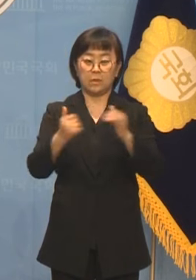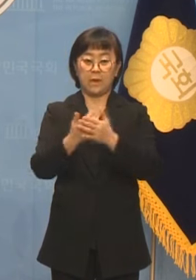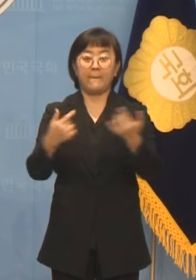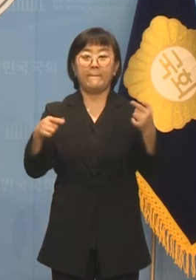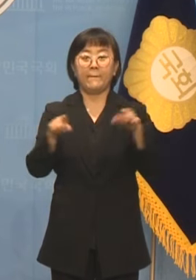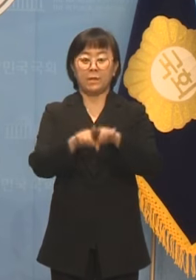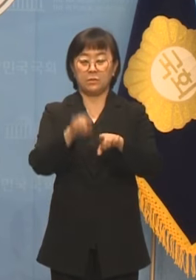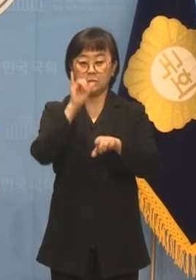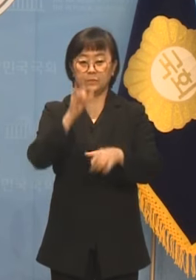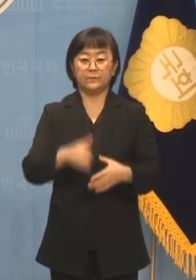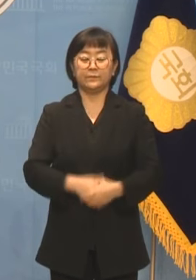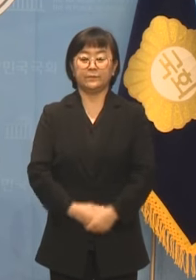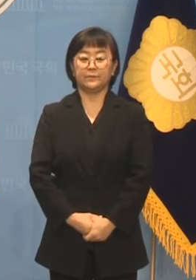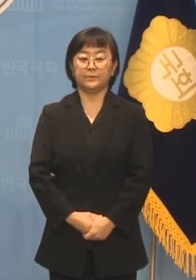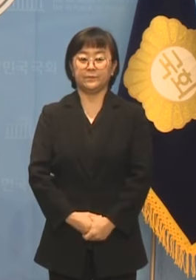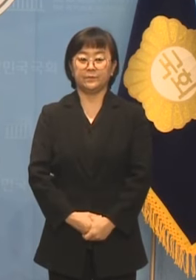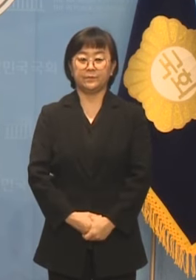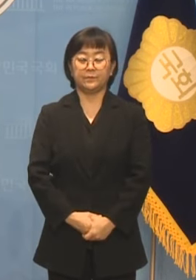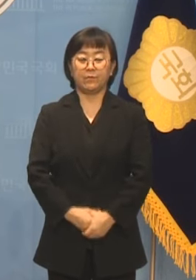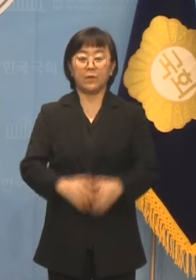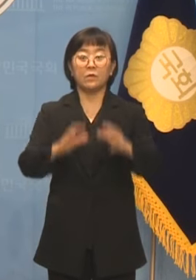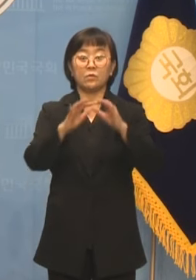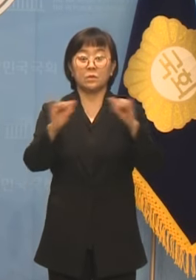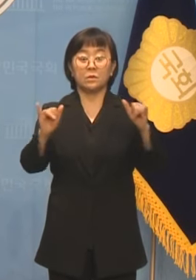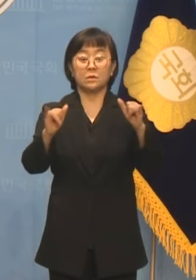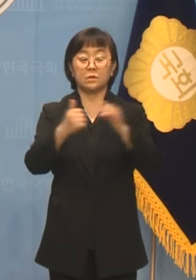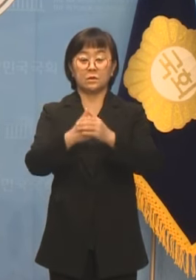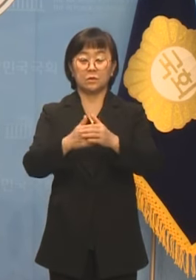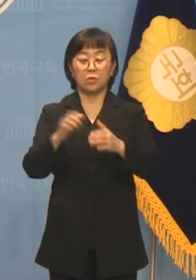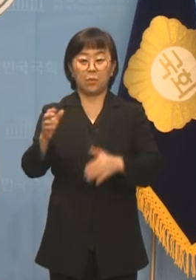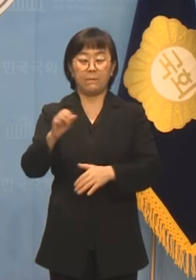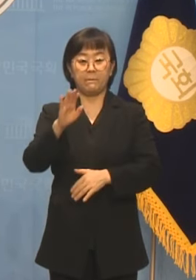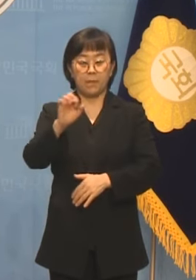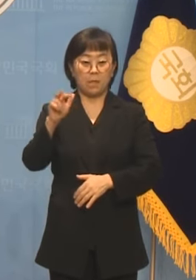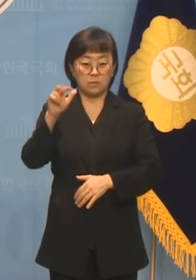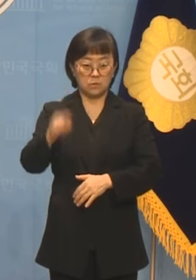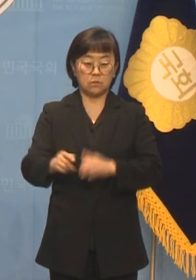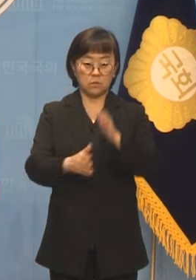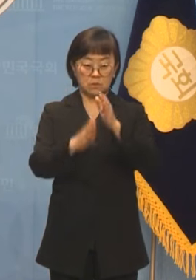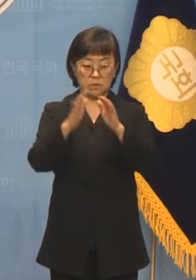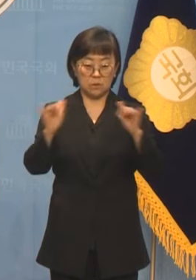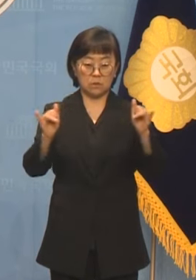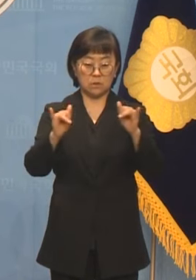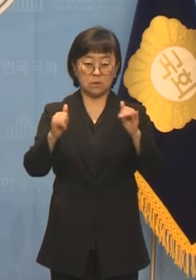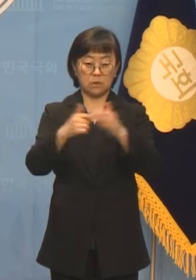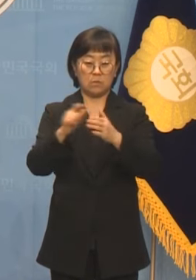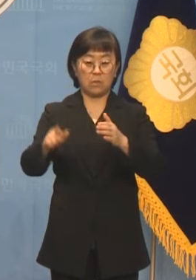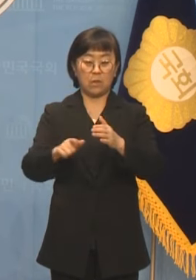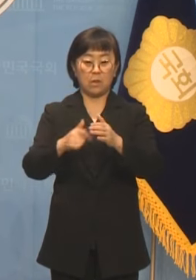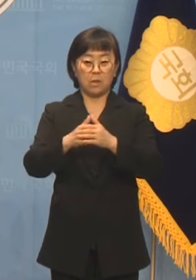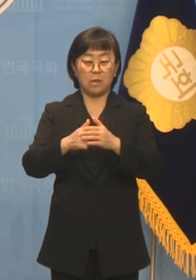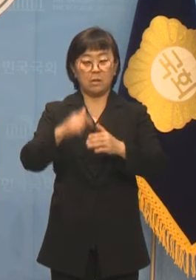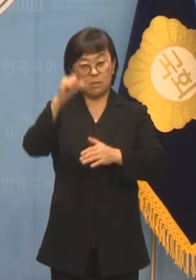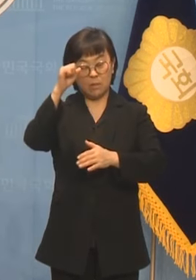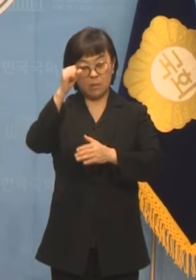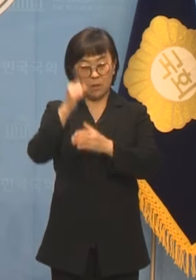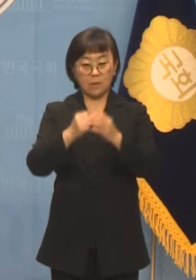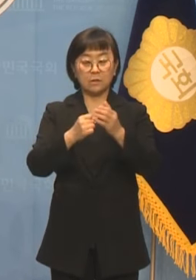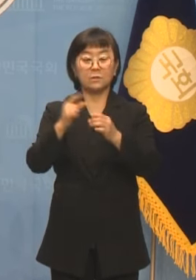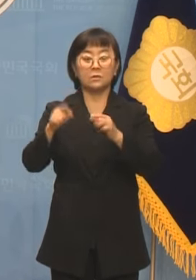하고 있습니다 그 국민이 그리고 파주 시민께서 이제 낡은 정치를 청산하고